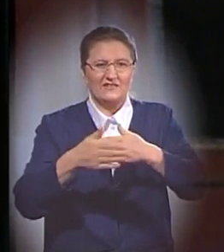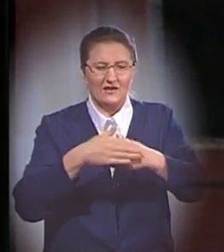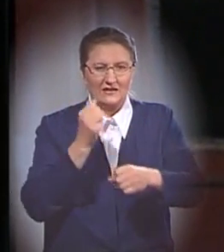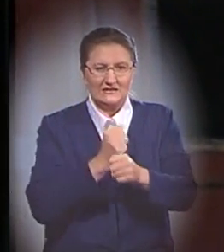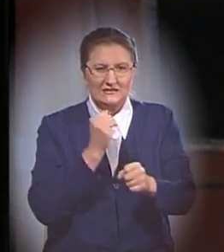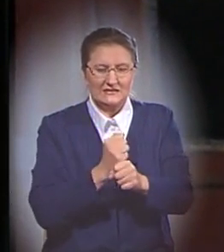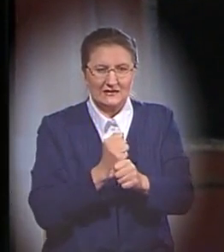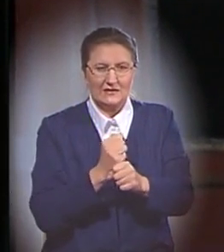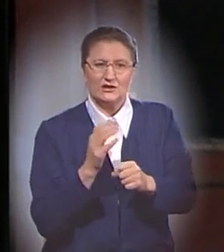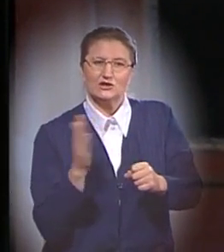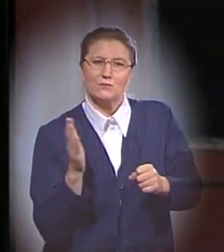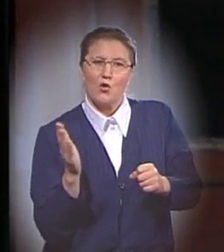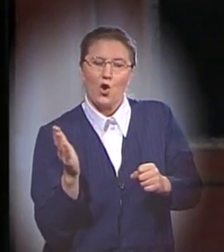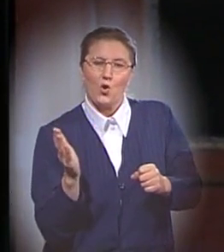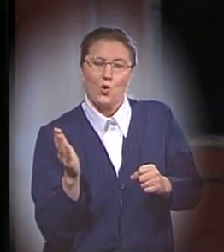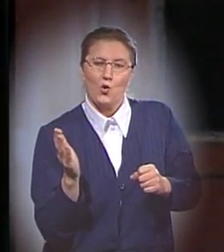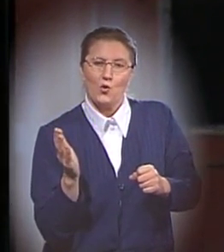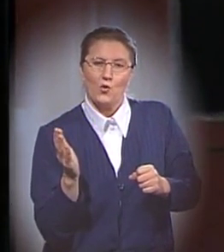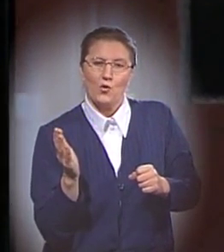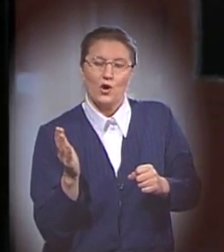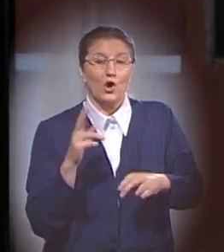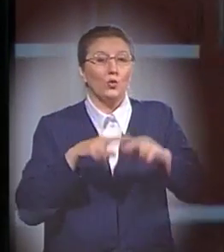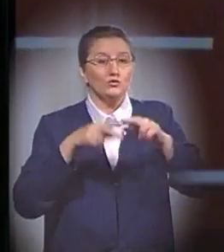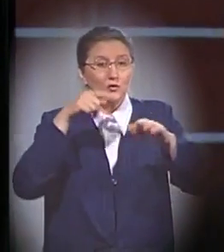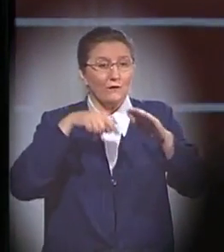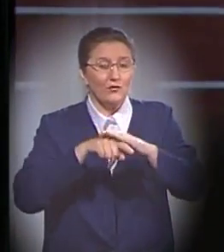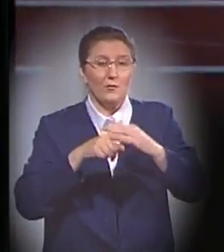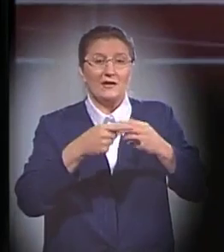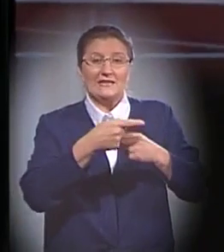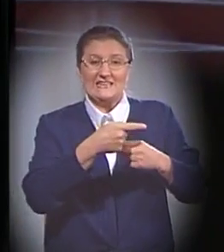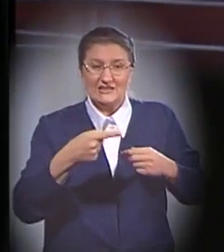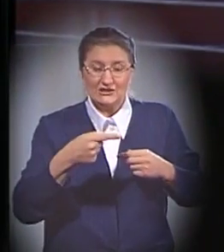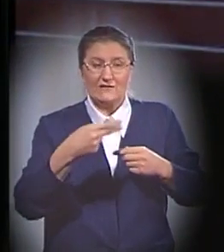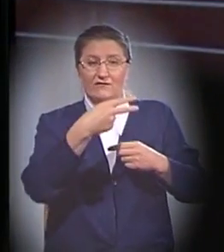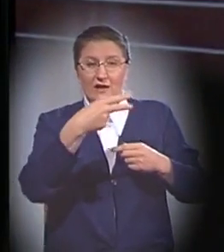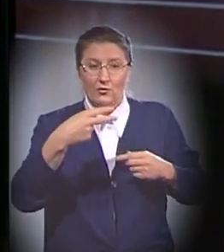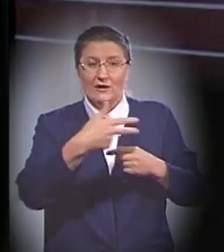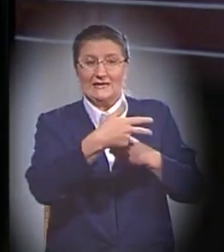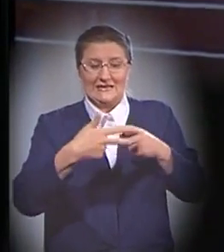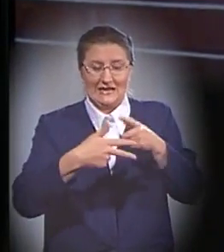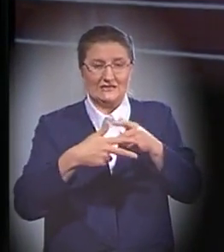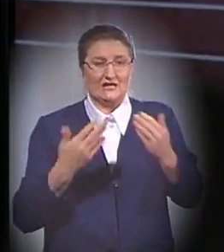сделай сбоку его, устрой в нем нижнее, второе и третье жилье».